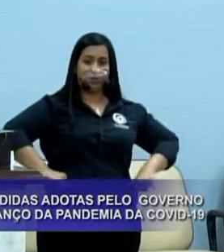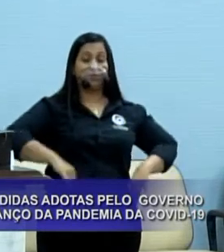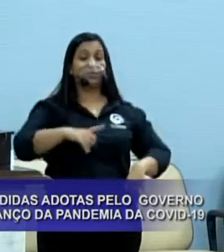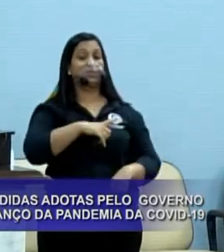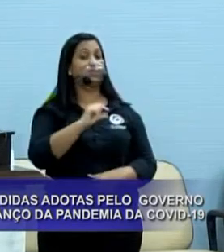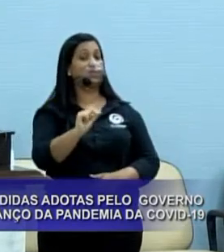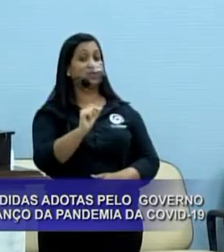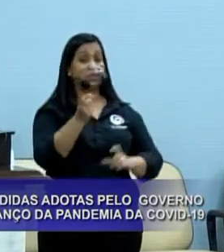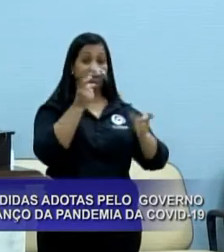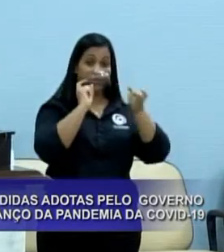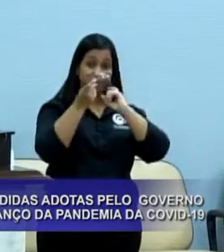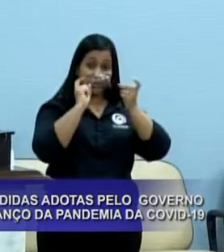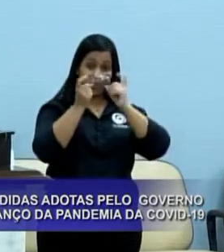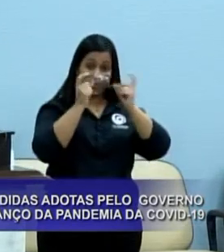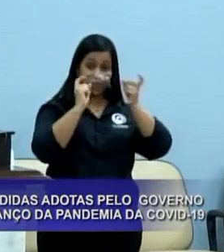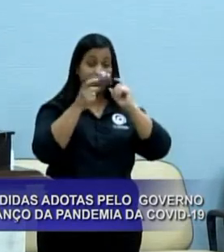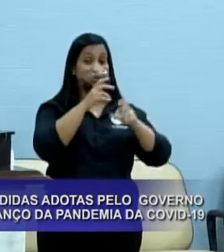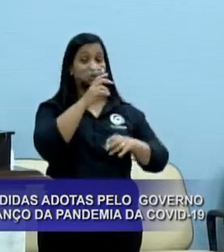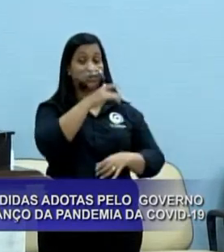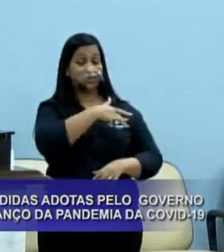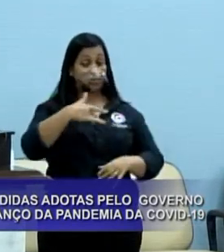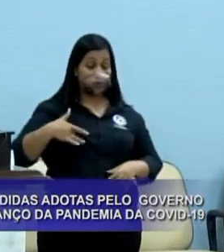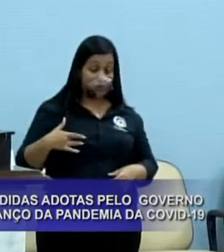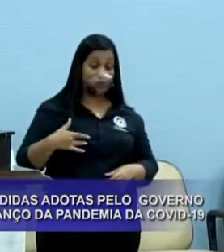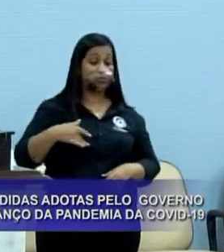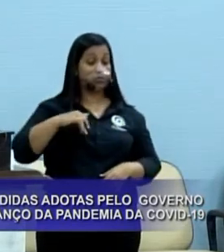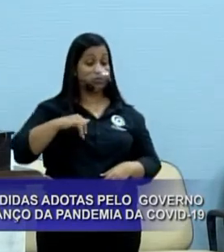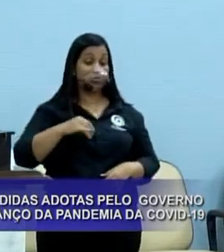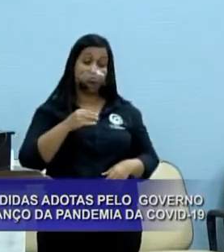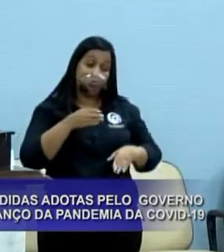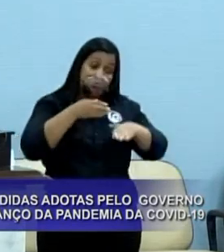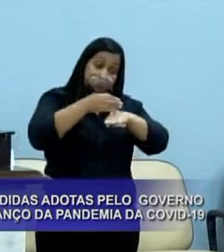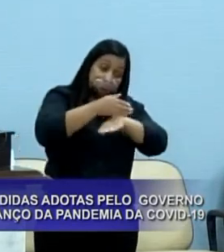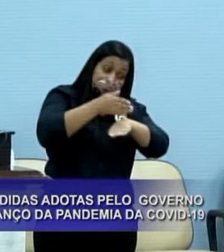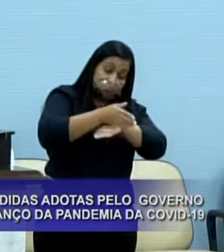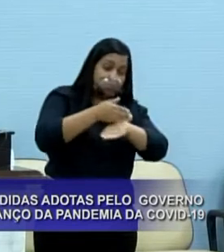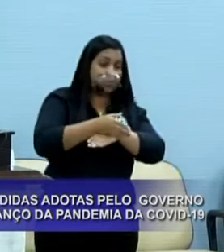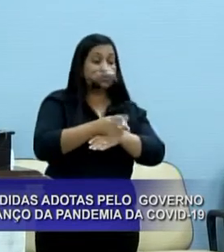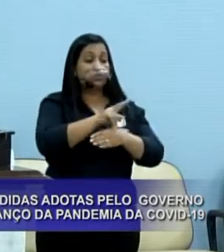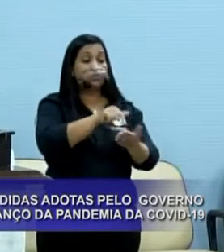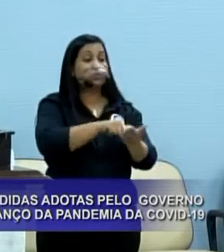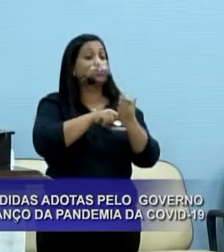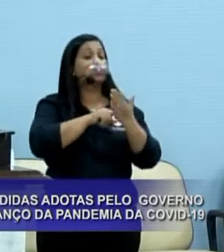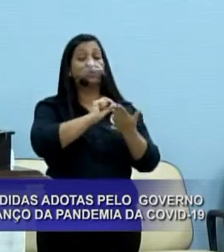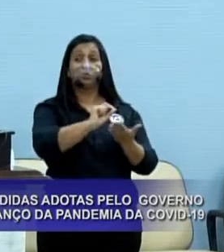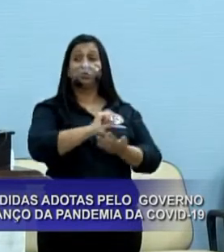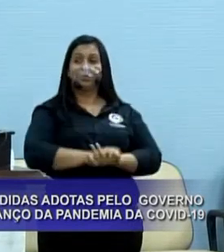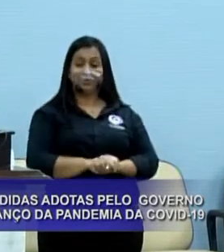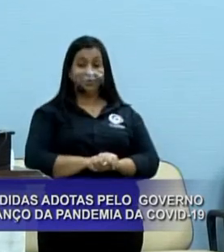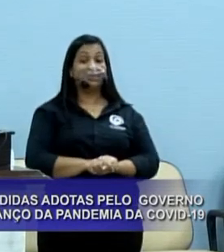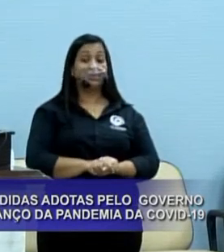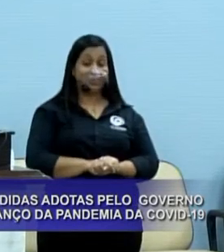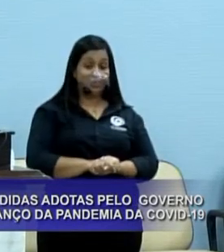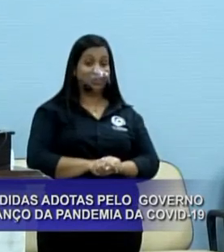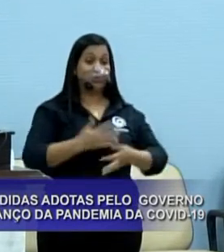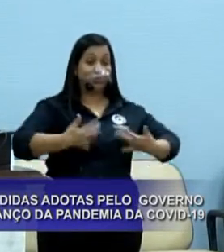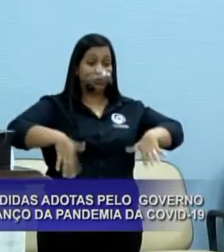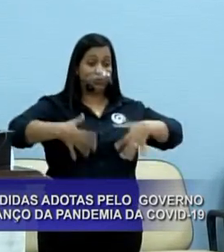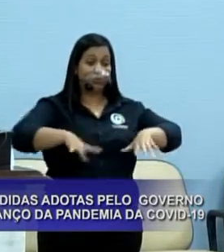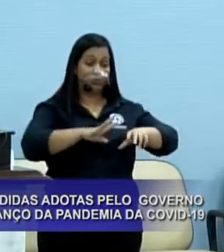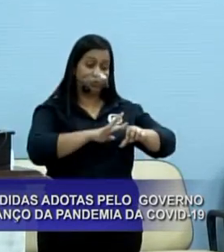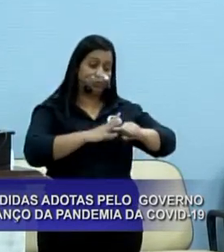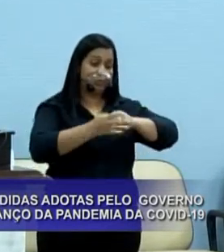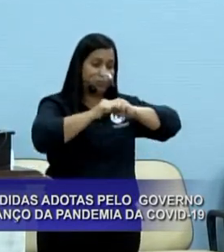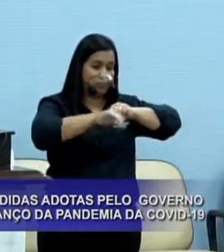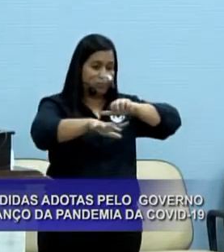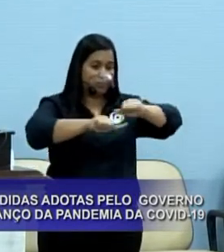pública da saúde, na qual tive a oportunidade de participar, foi nos mostrado a grande elevação da transmissibilidade do vírus, com a